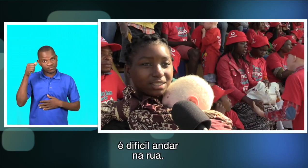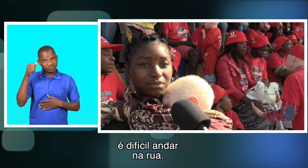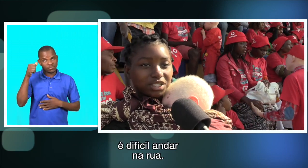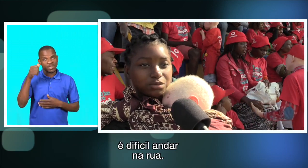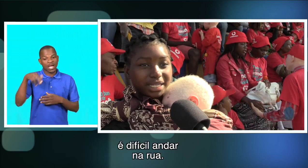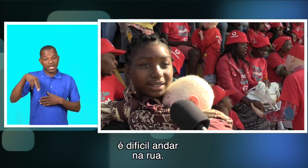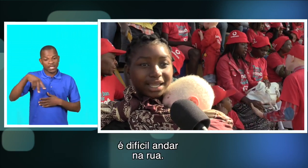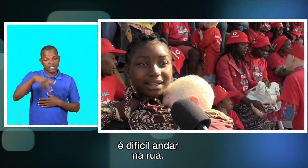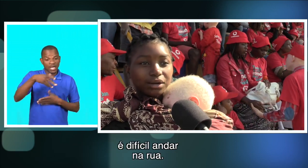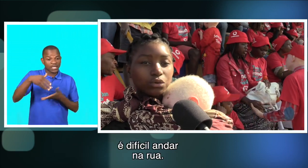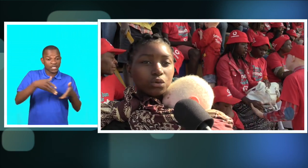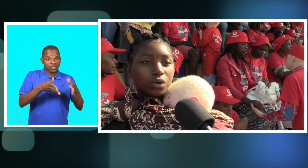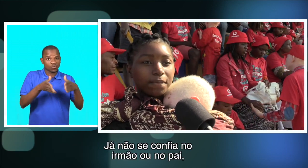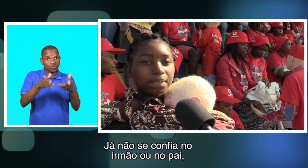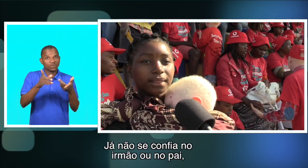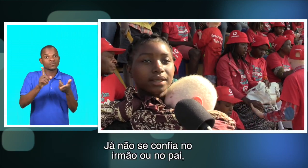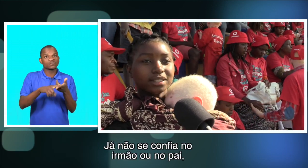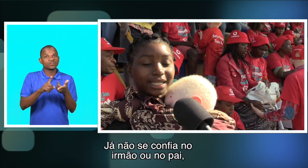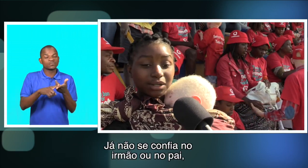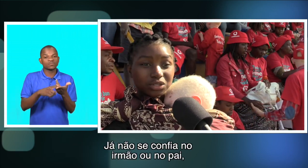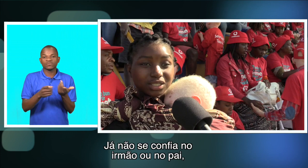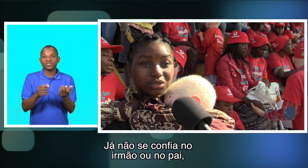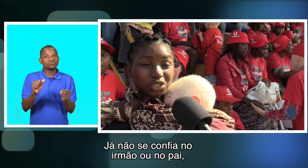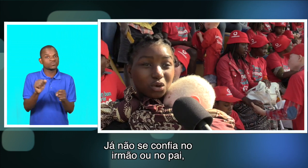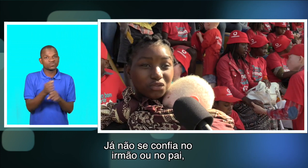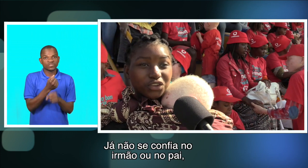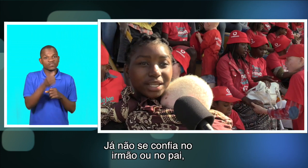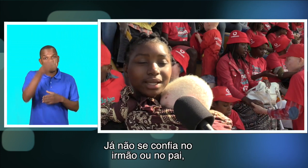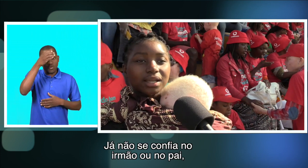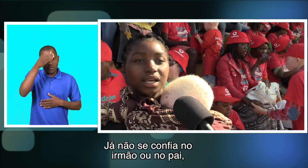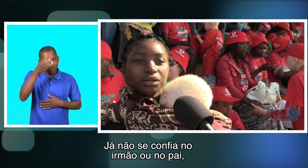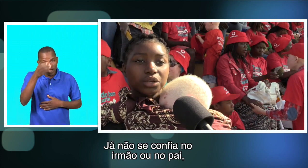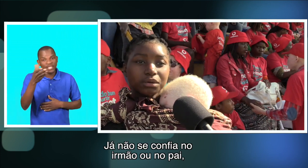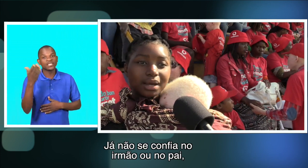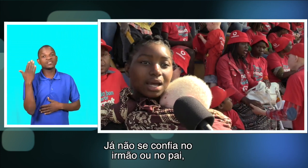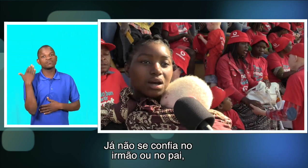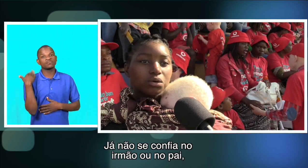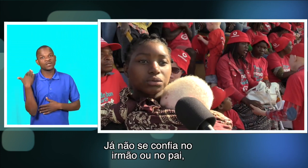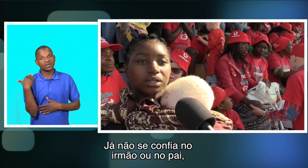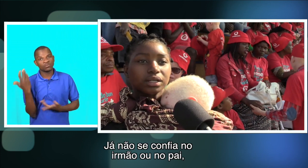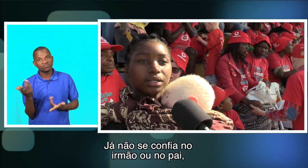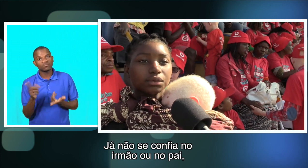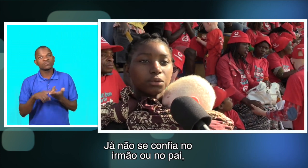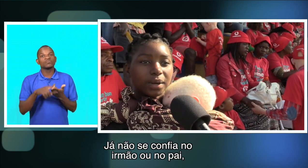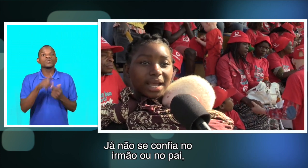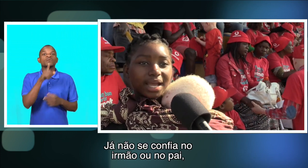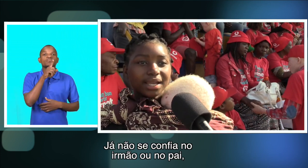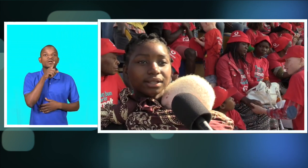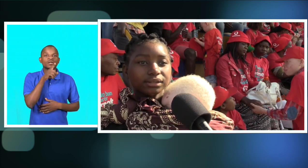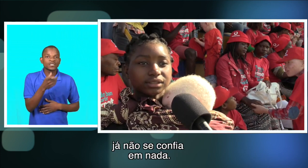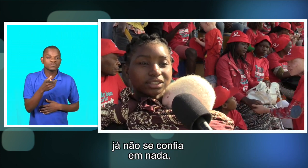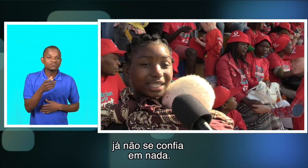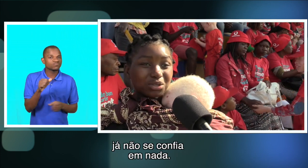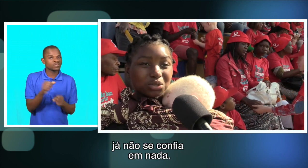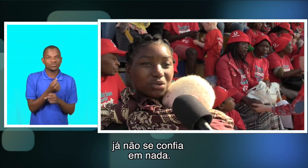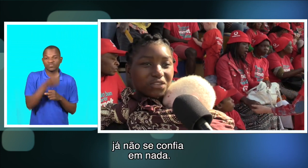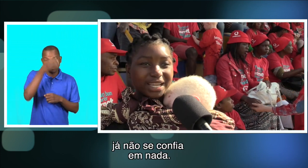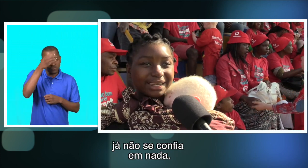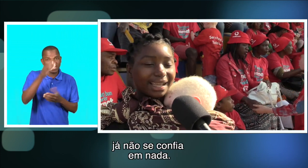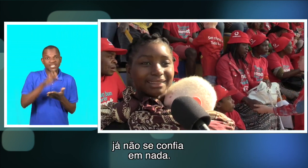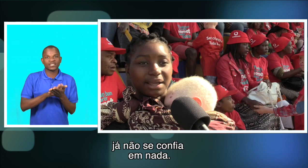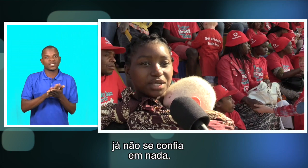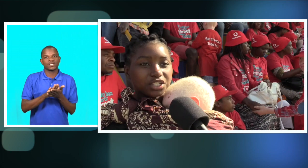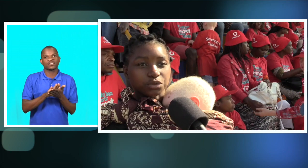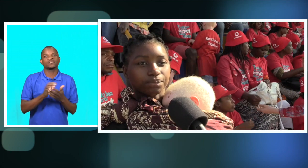está difícil mesmo de andar na rua, já não se confia no irmão, no pai, já não se